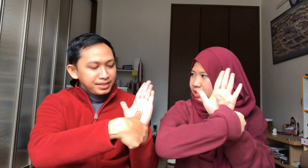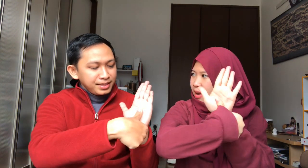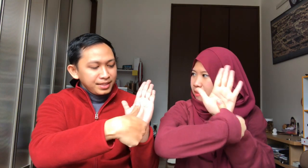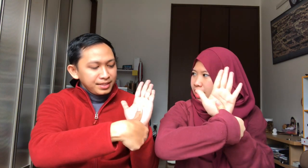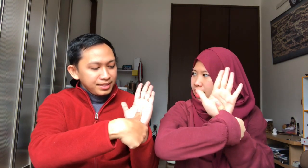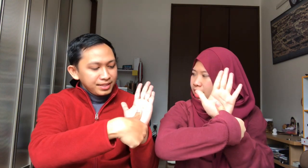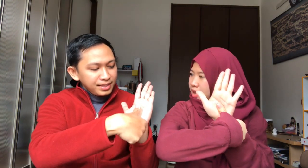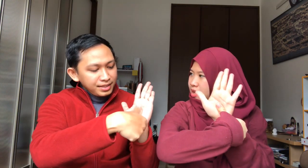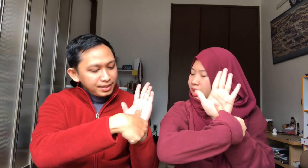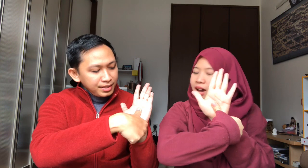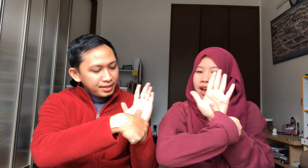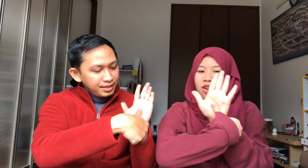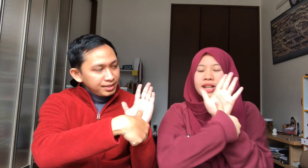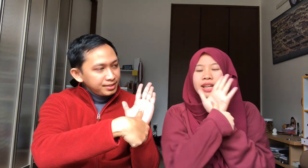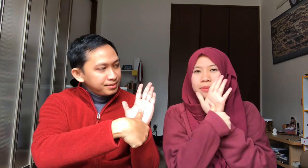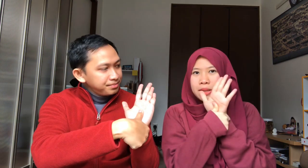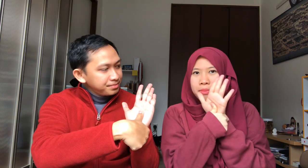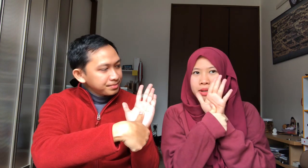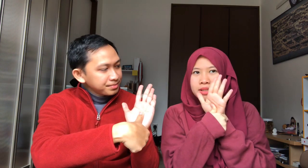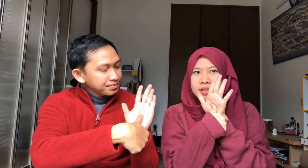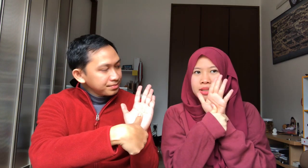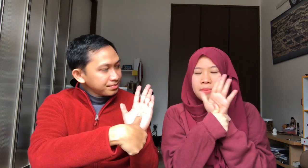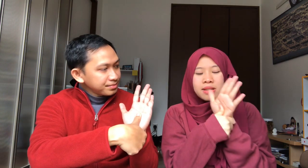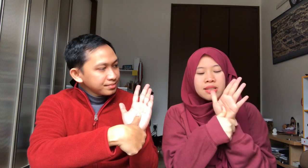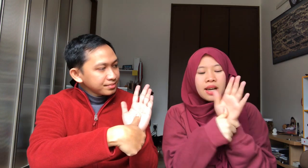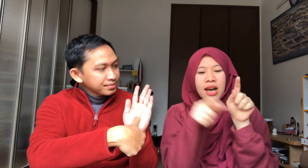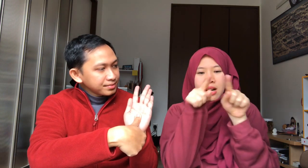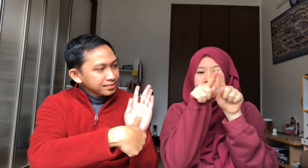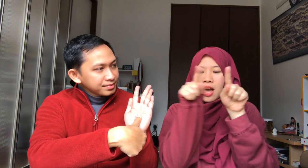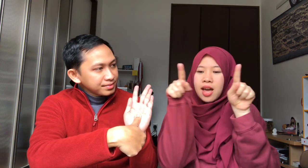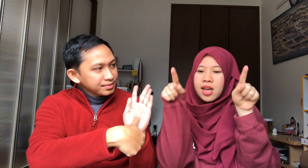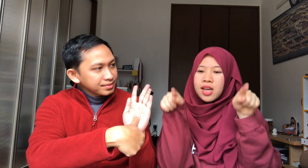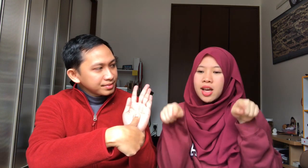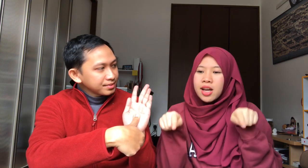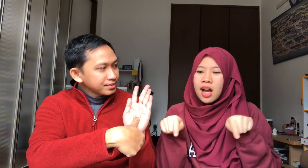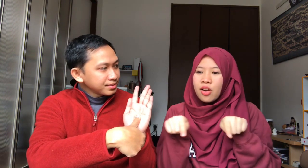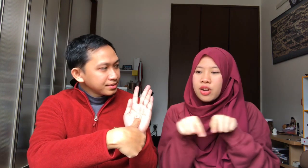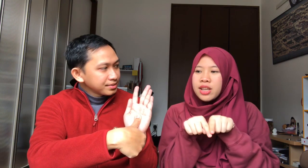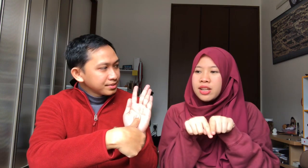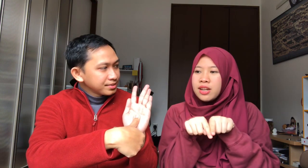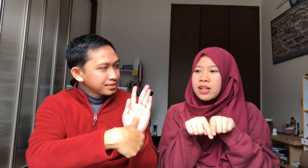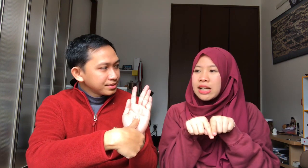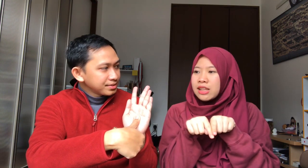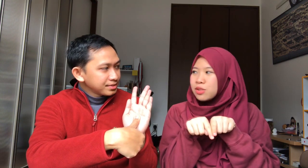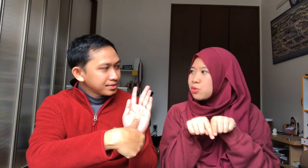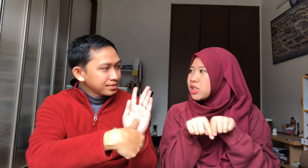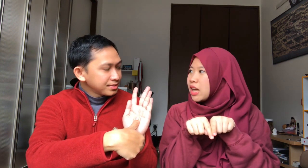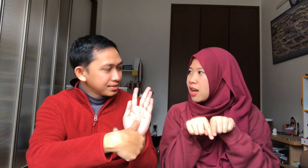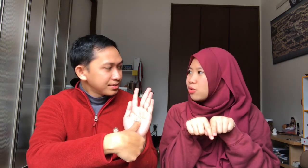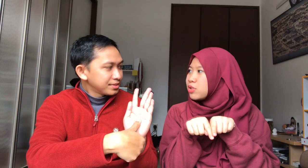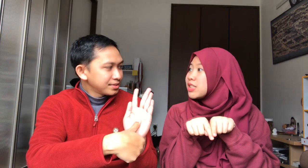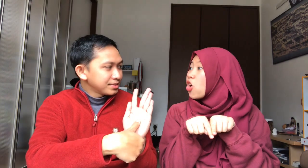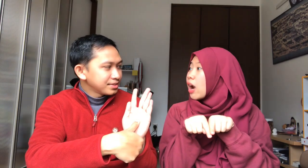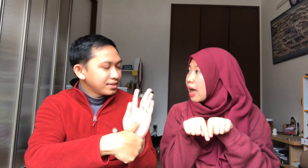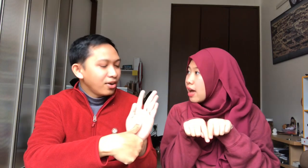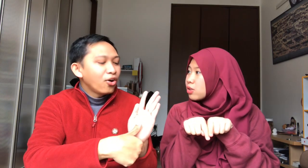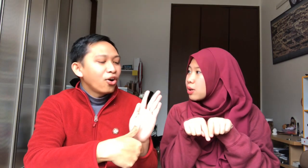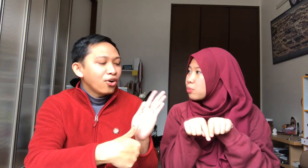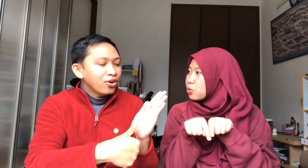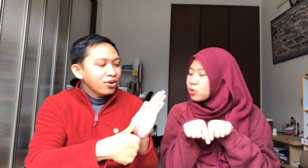Namae Kalau katanya teman-teman Jepang sih Karena Kalau di Kertas ujian Dulu di sekolah Oh